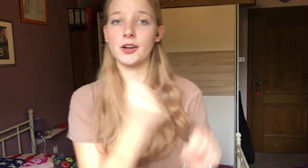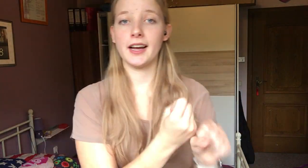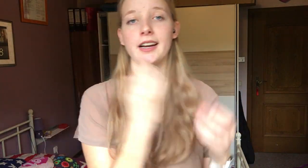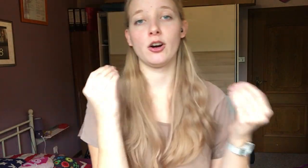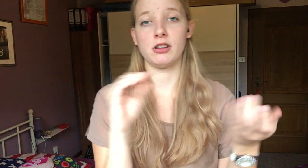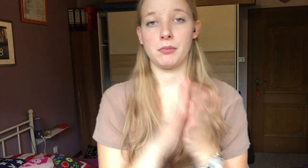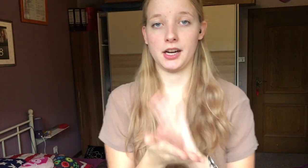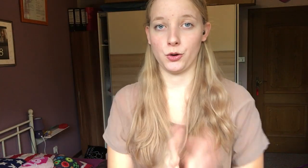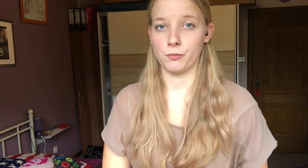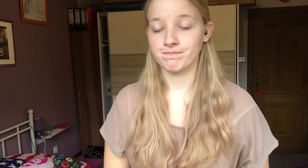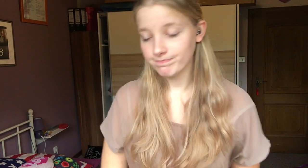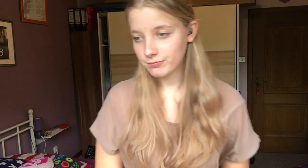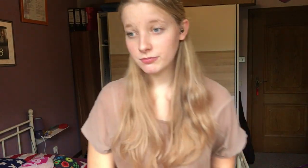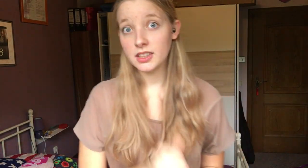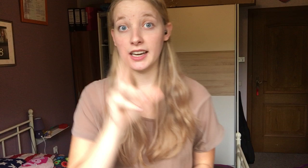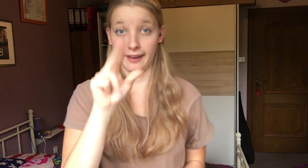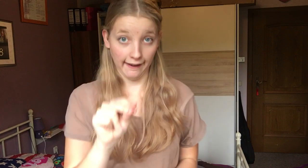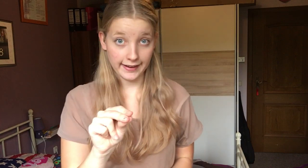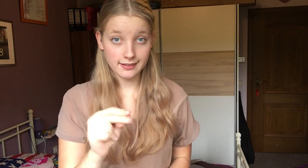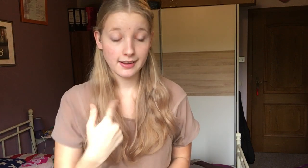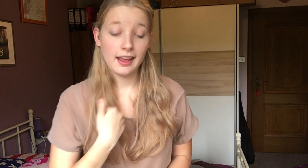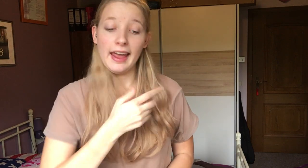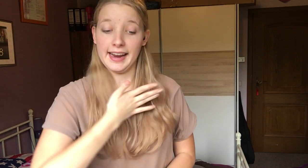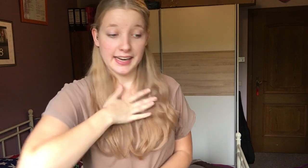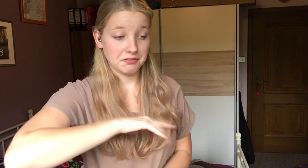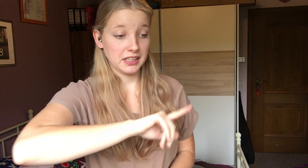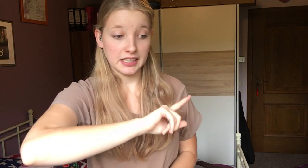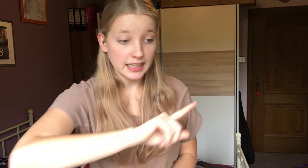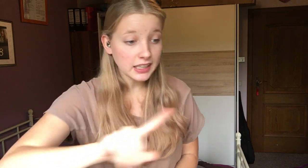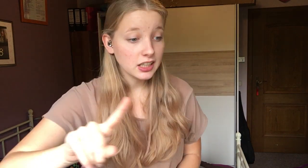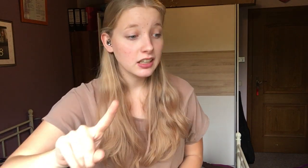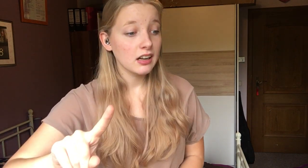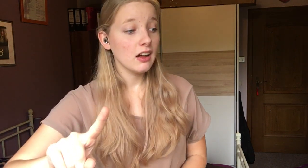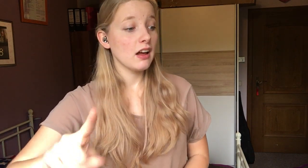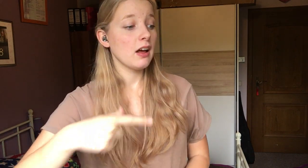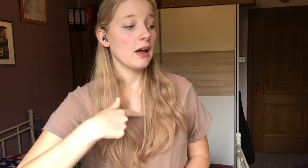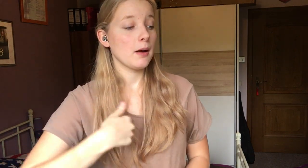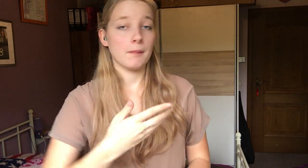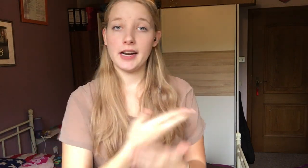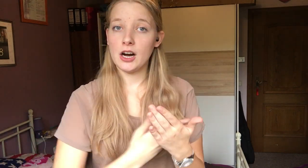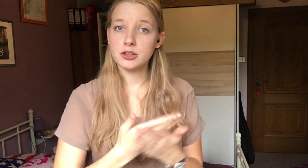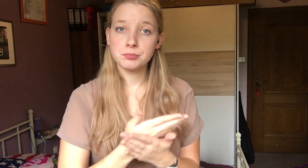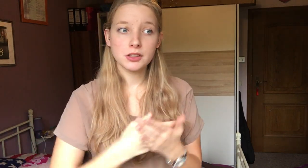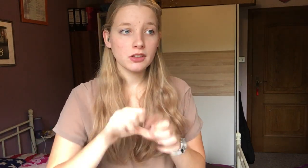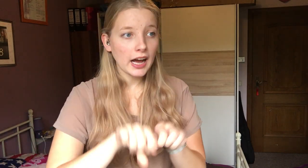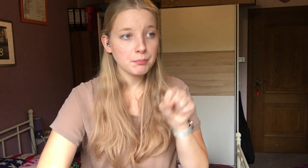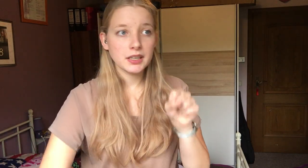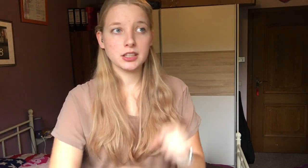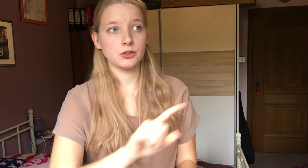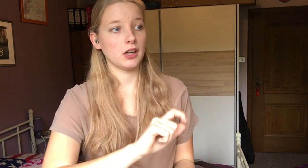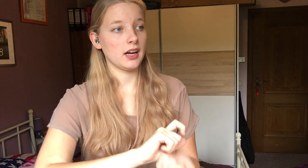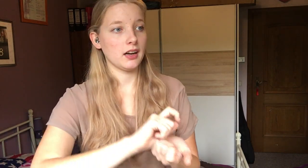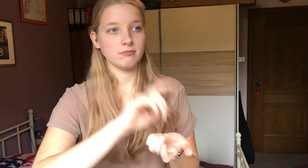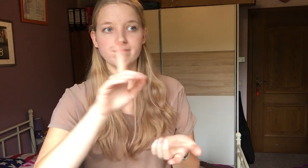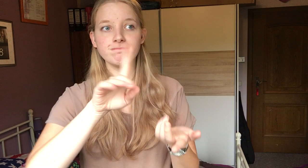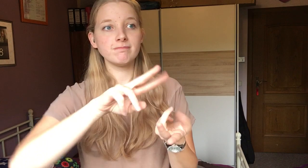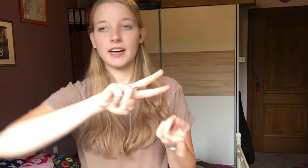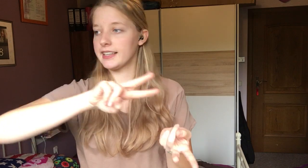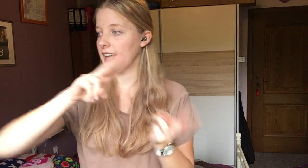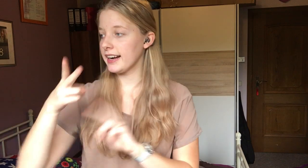dort ein Auslandspraktikum. Nein, ich will nicht meine Ausbildung abbrechen oder halt eine